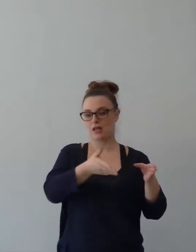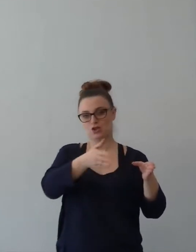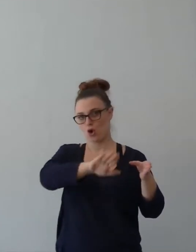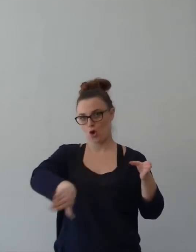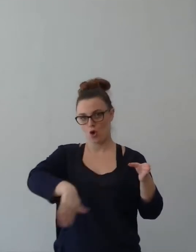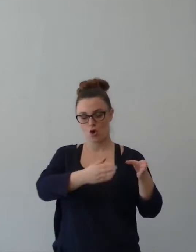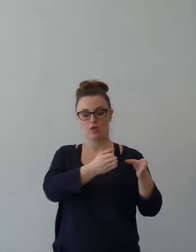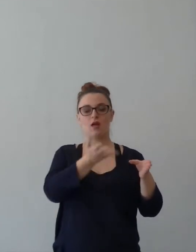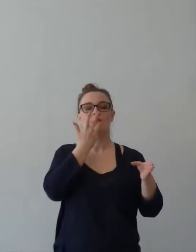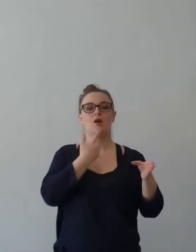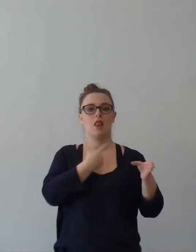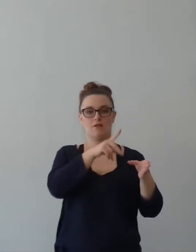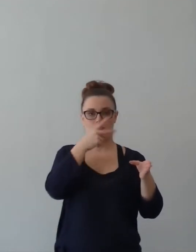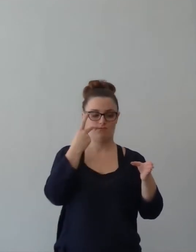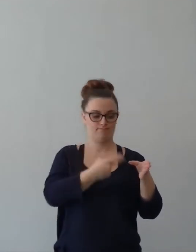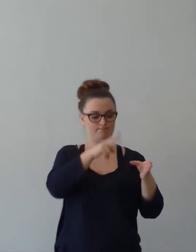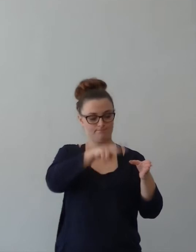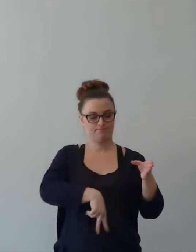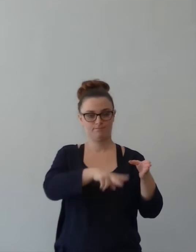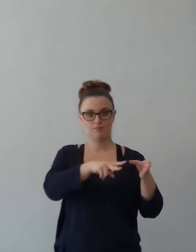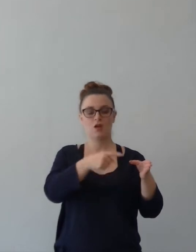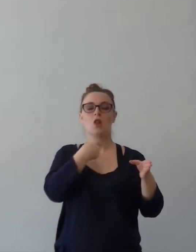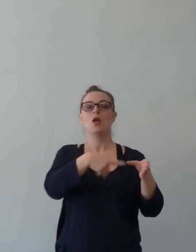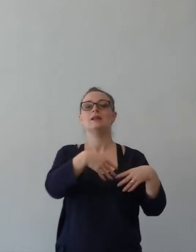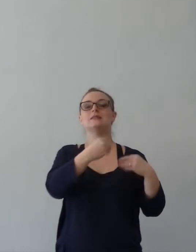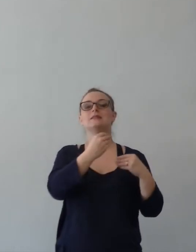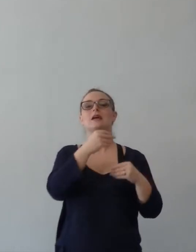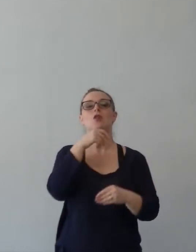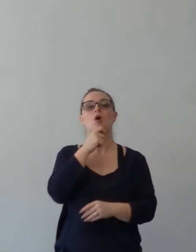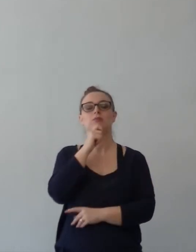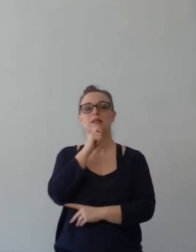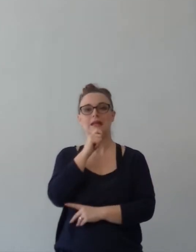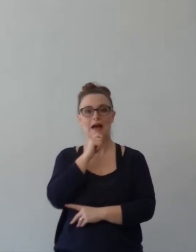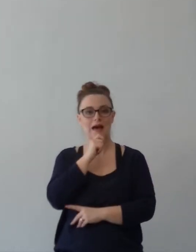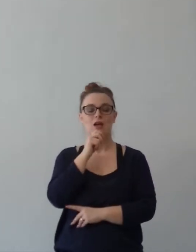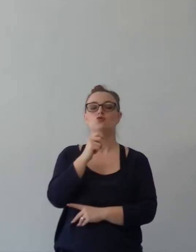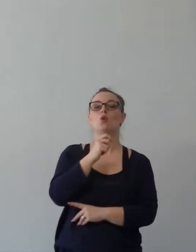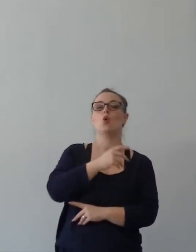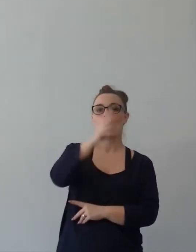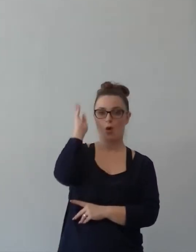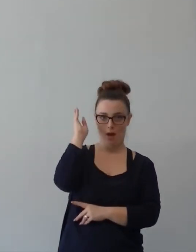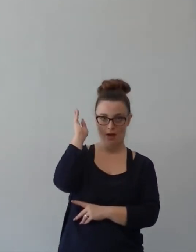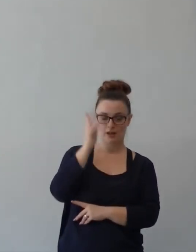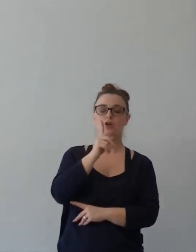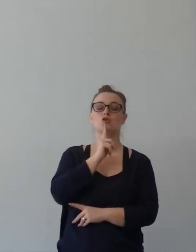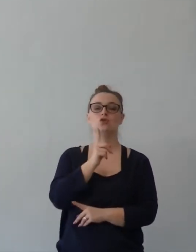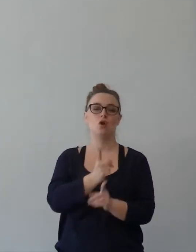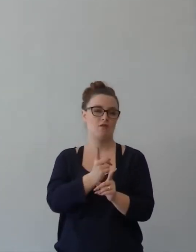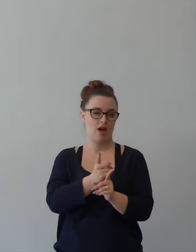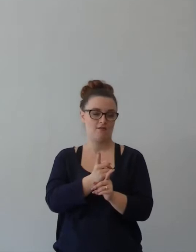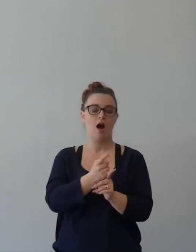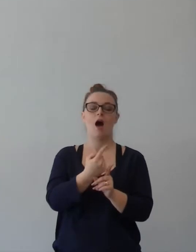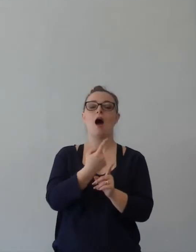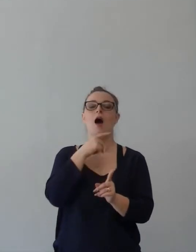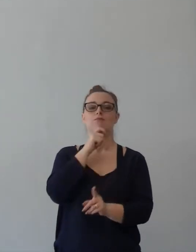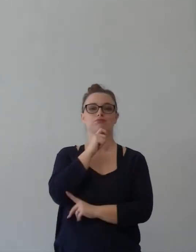di predicazioni su Romani e aveva predicato su giustizia e pace e avrebbe dovuto predicare su gioia e